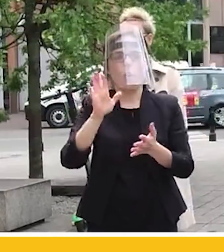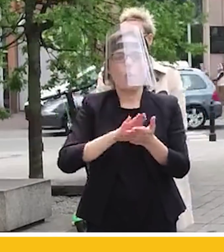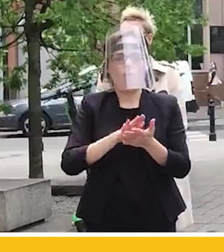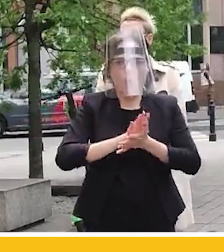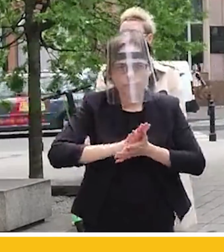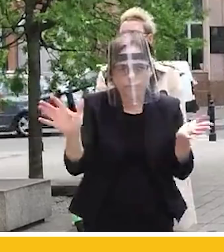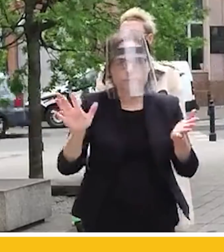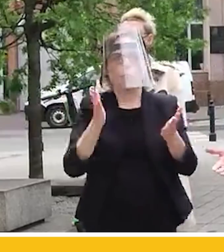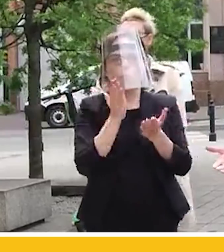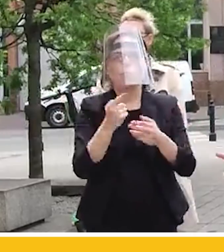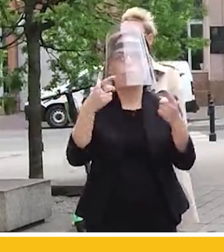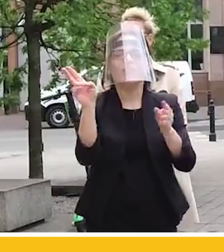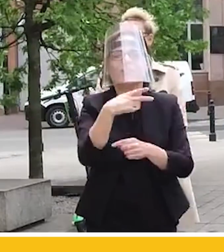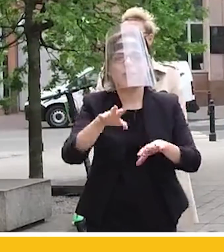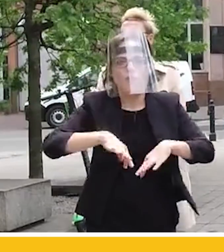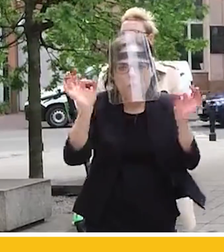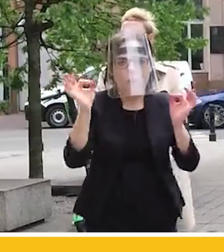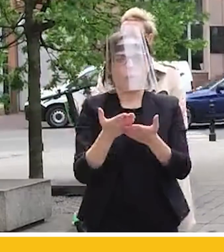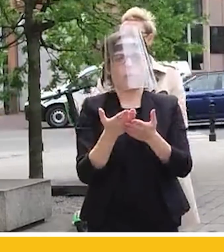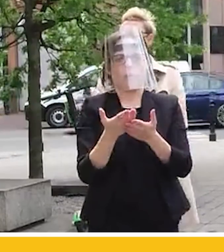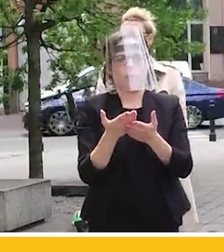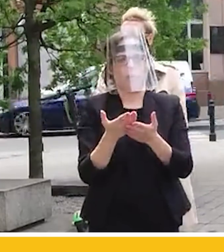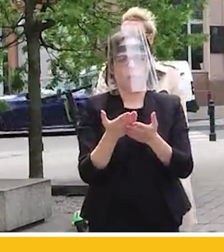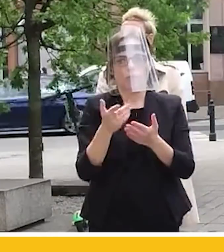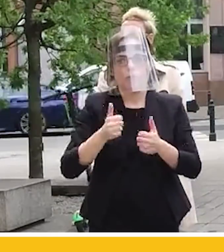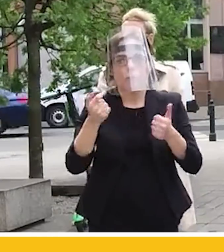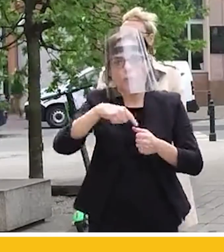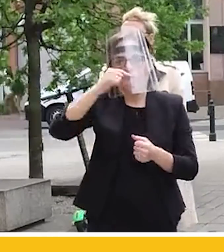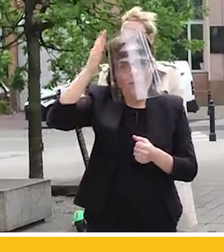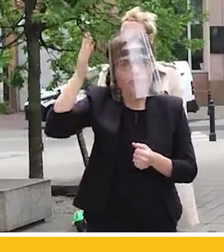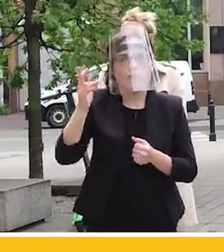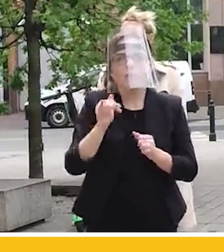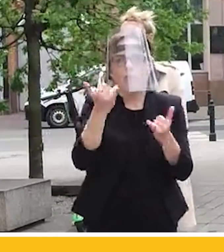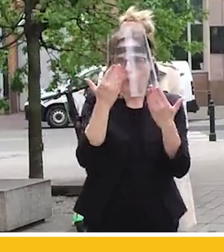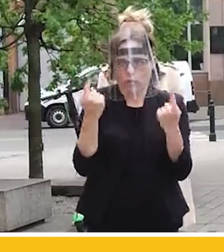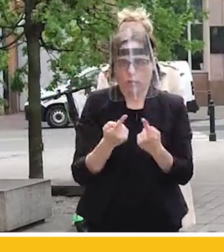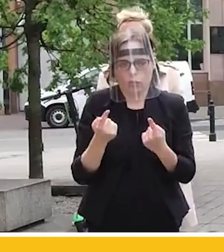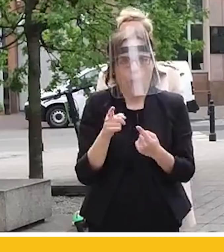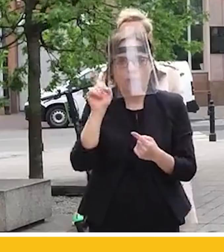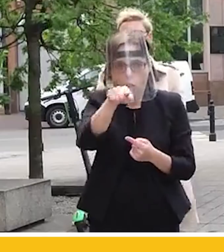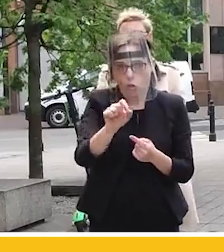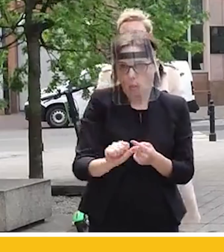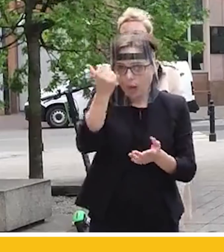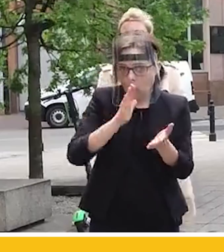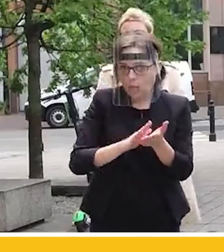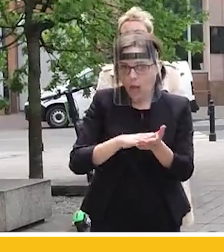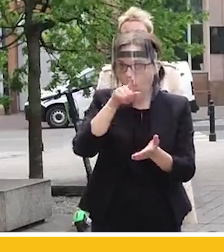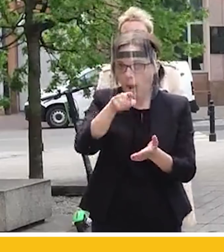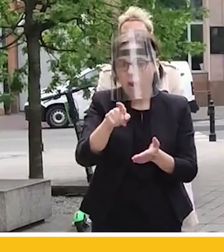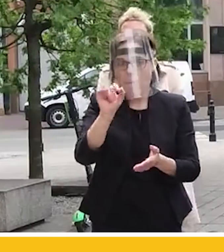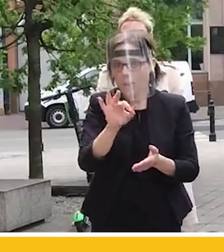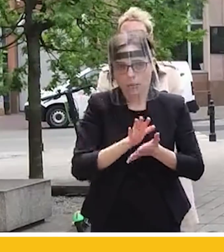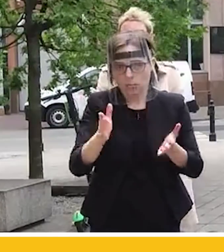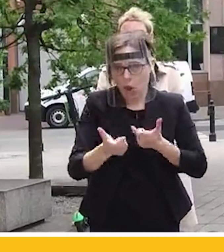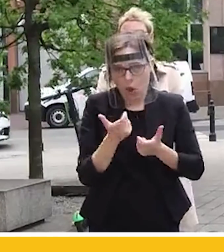wskazać ich termin, żebyśmy wiedzieli w jakiej rzeczywistości funkcjonujemy. Ale to nie jest przecież pierwsza uchwała, której oni nie publikują. Do tej pory w kulturze